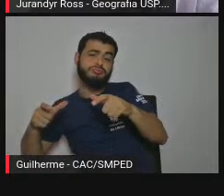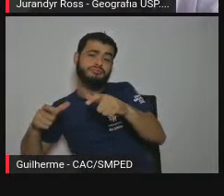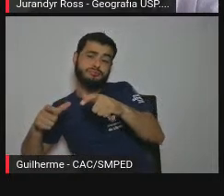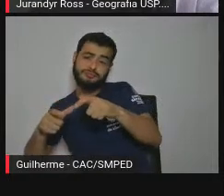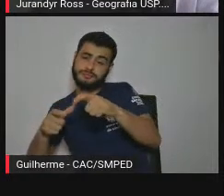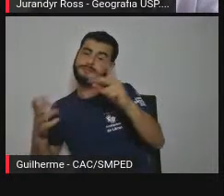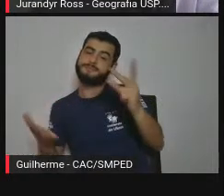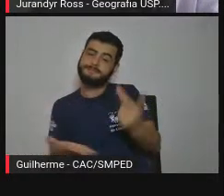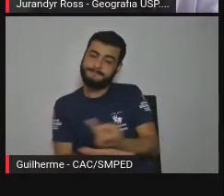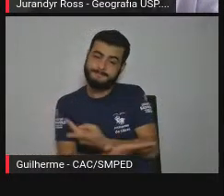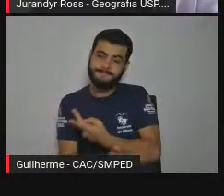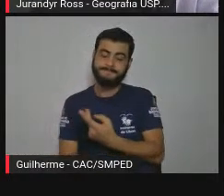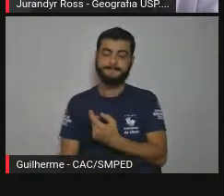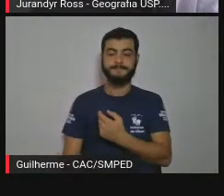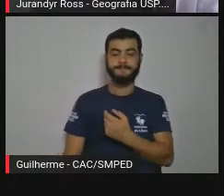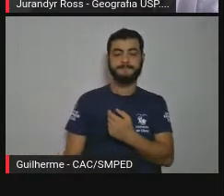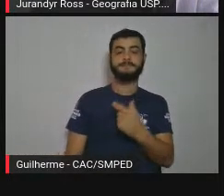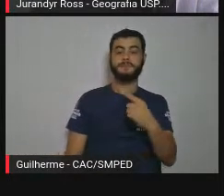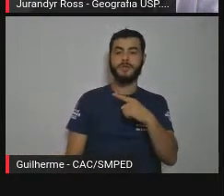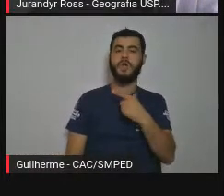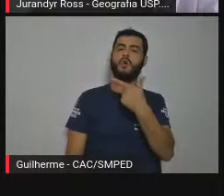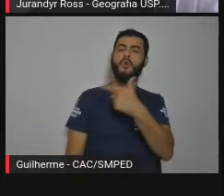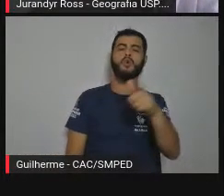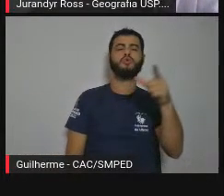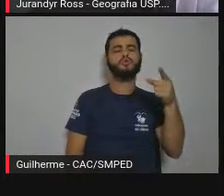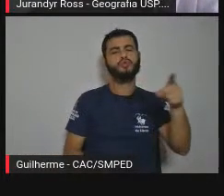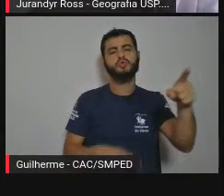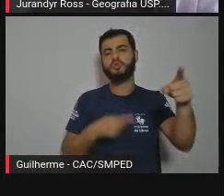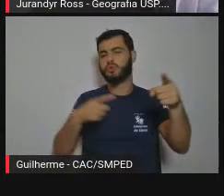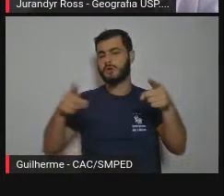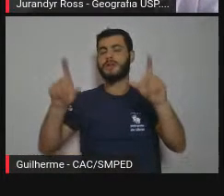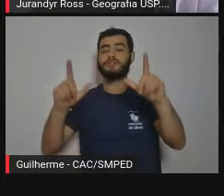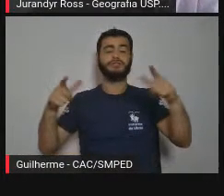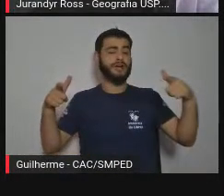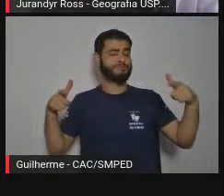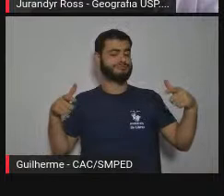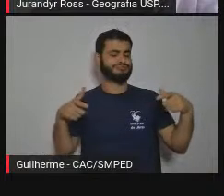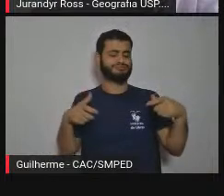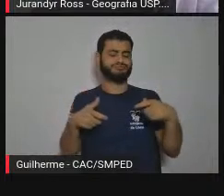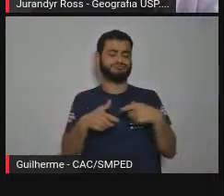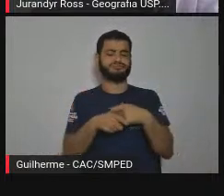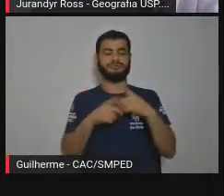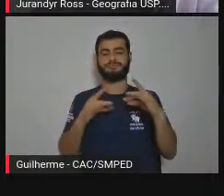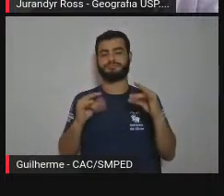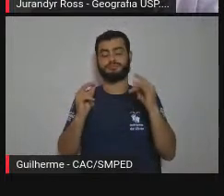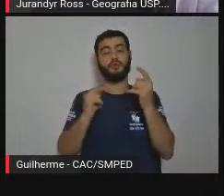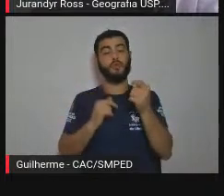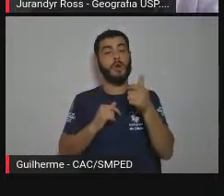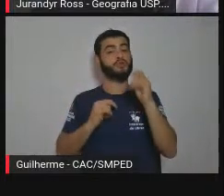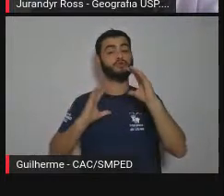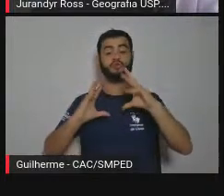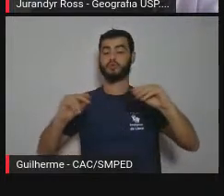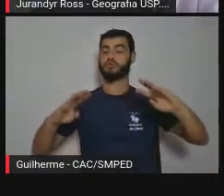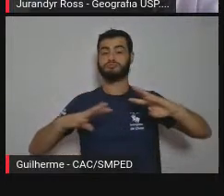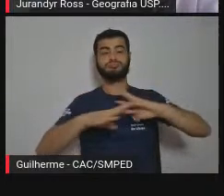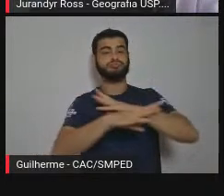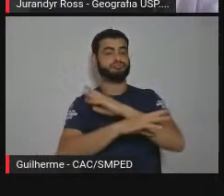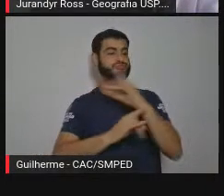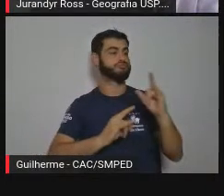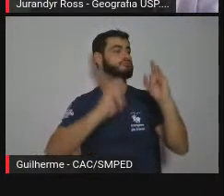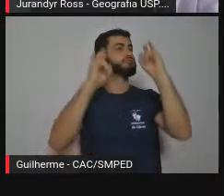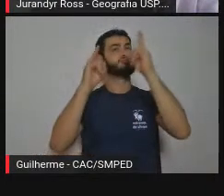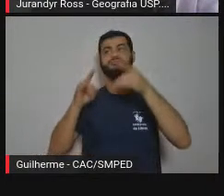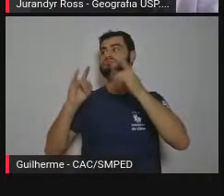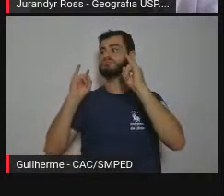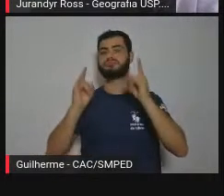planície do Rio de Tietê e que já está todo urbanizado, temos aqui as áreas ao redor do Pico do Jaraguá que